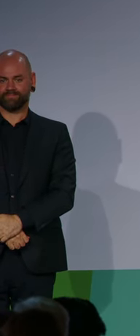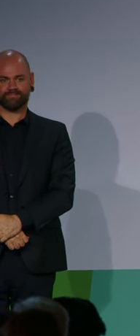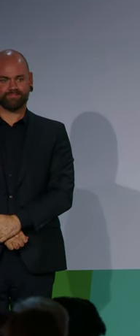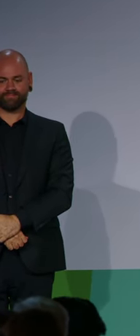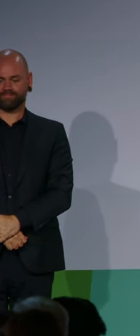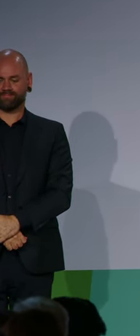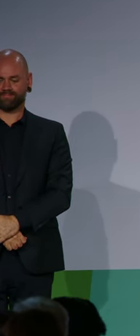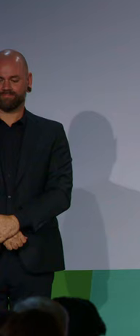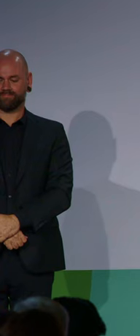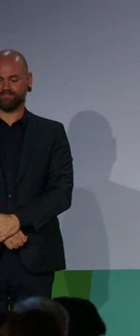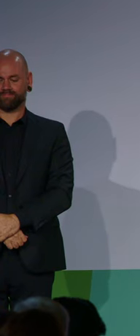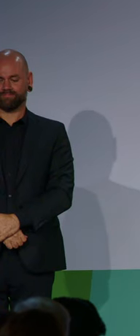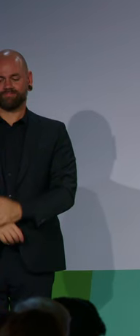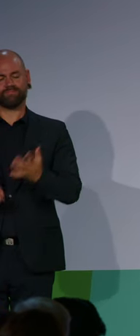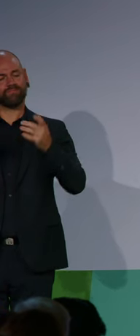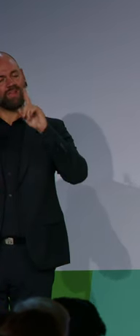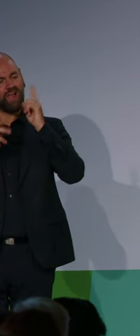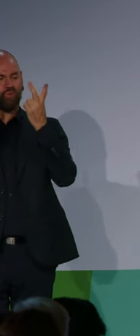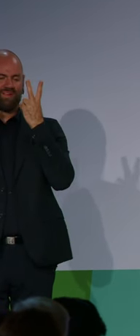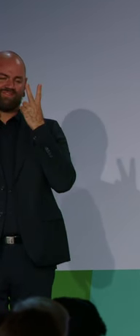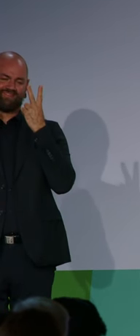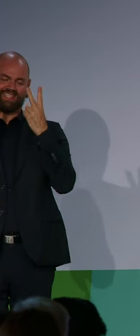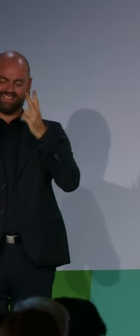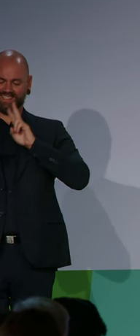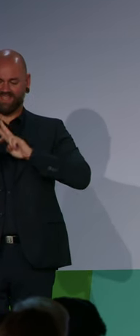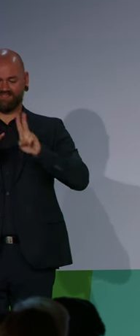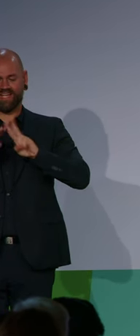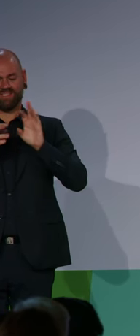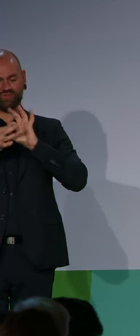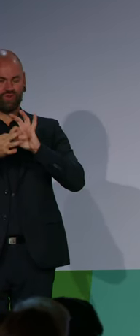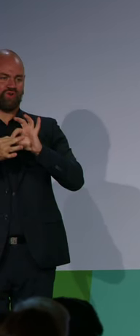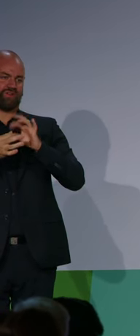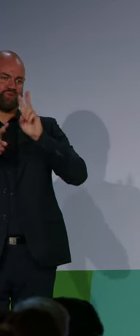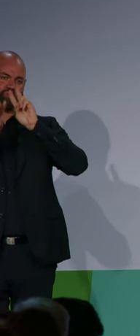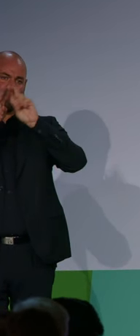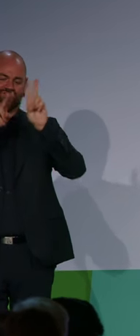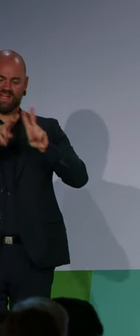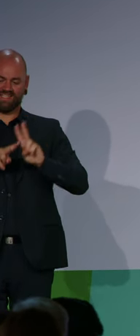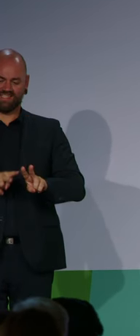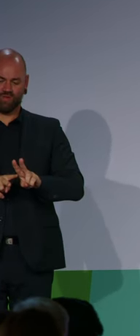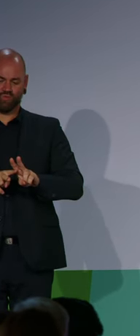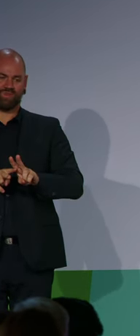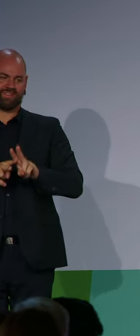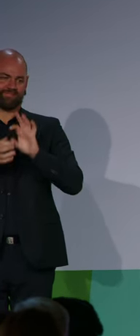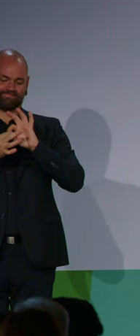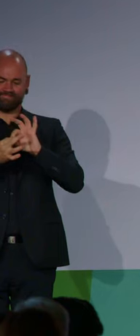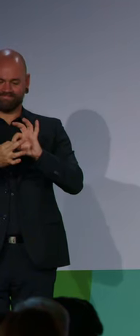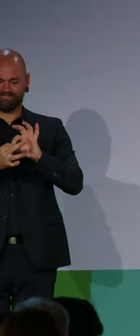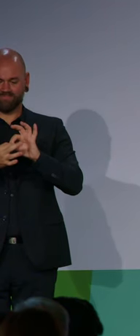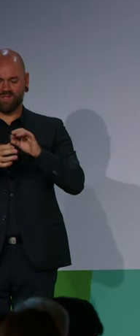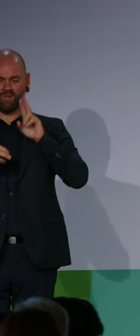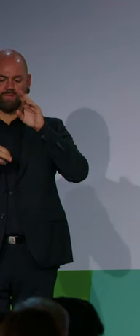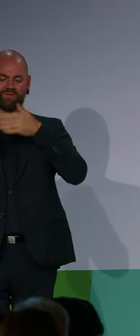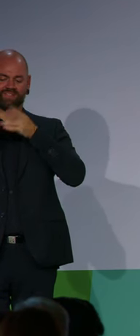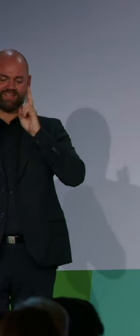Behindertengleichstellungsgesetzes. Indem zum ersten Mal auch private Anbieter von Gütern und Dienstleistungen zur Barrierefreiheit